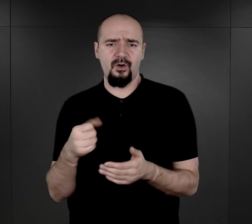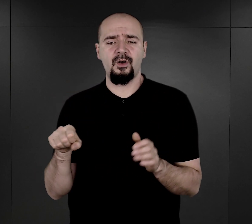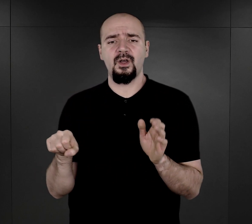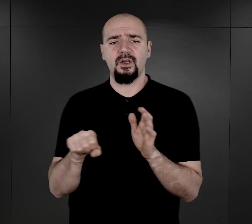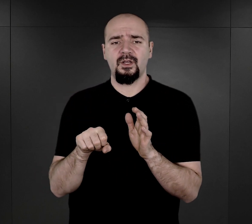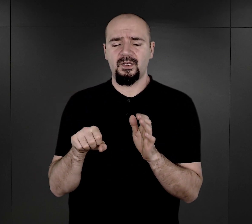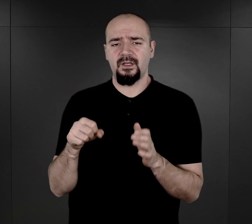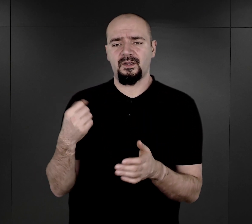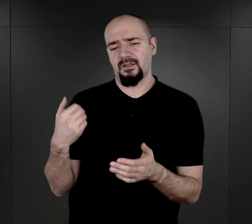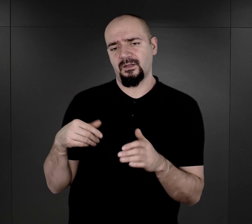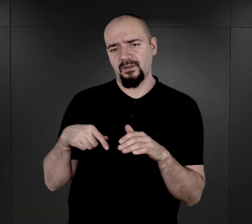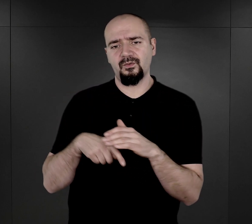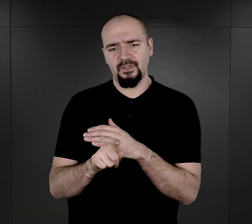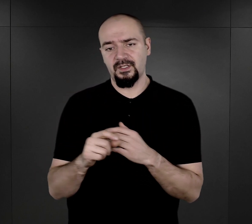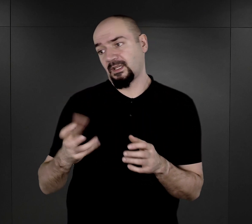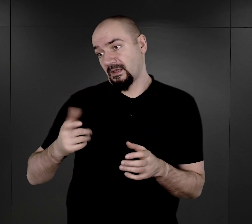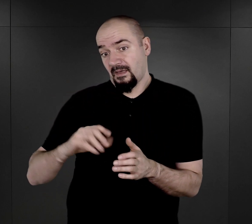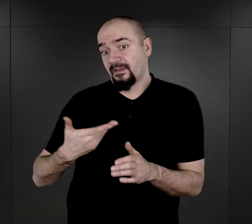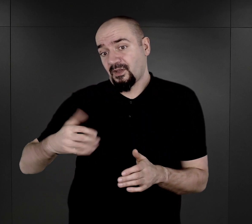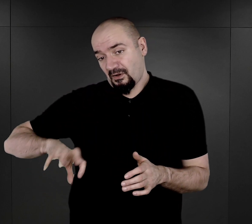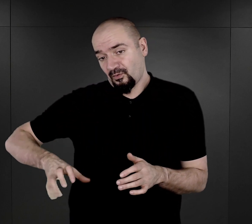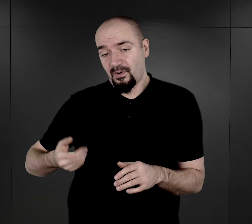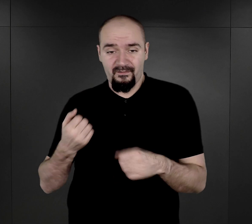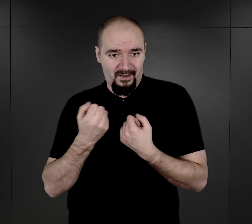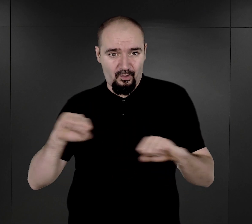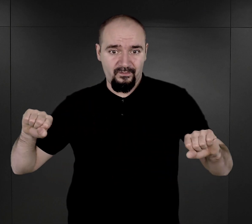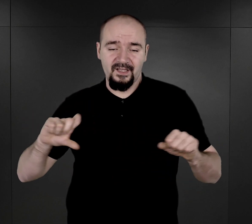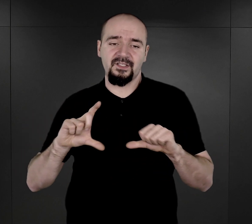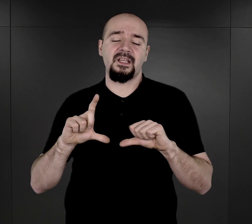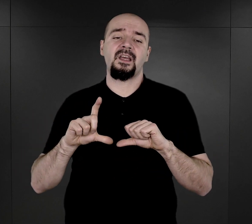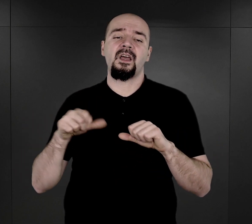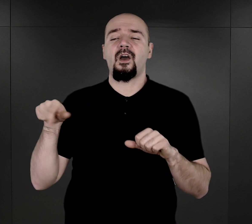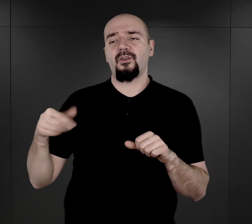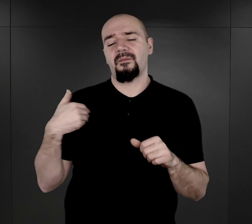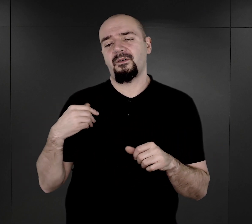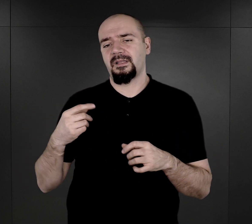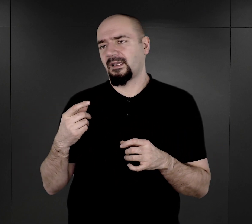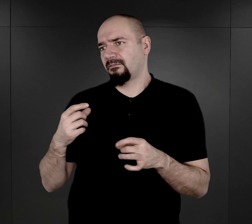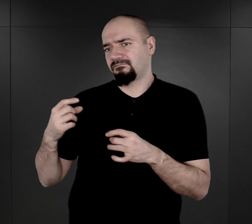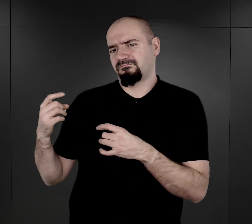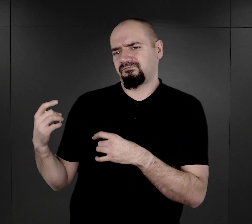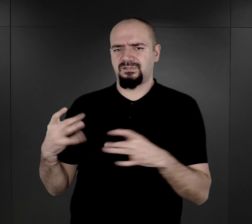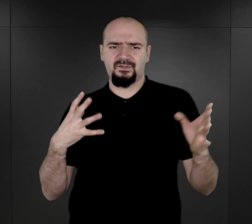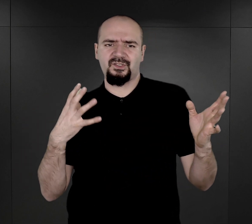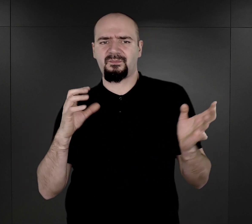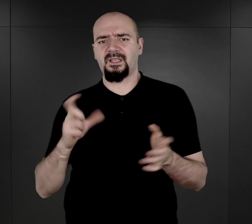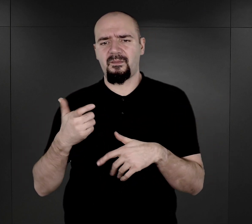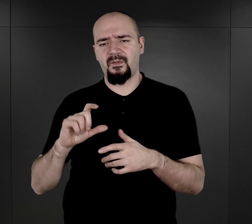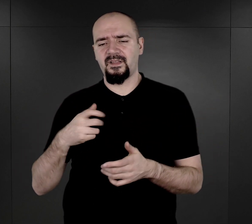grupowych, bardzo odważnych. One miały najczęściej charakter spontaniczny, ponieważ często się kończyły w ten